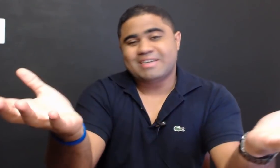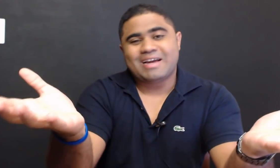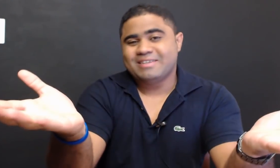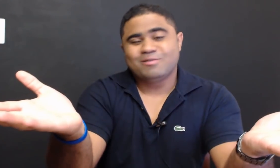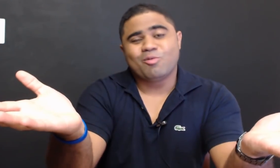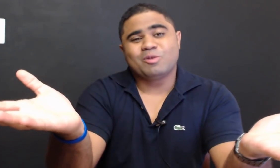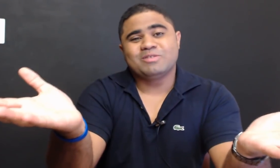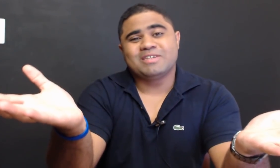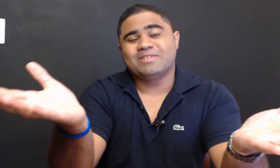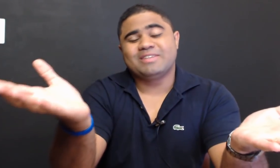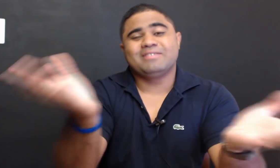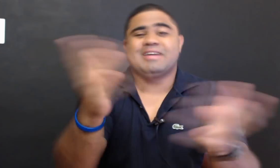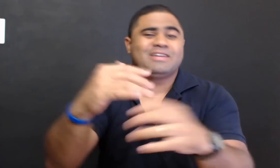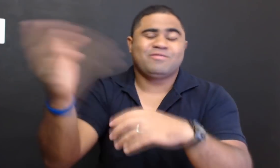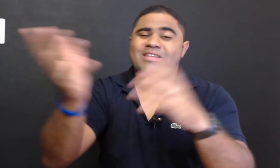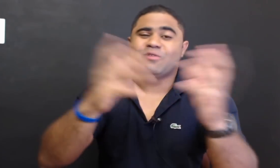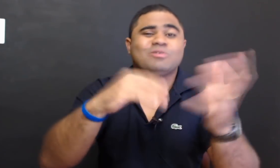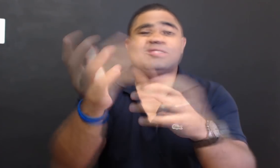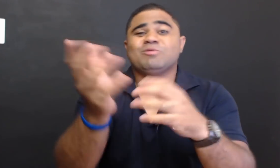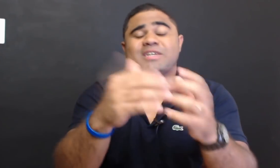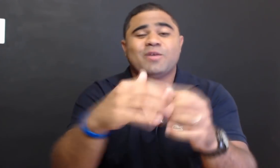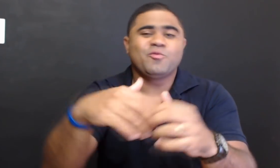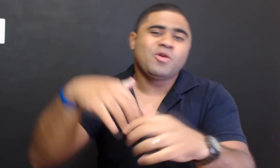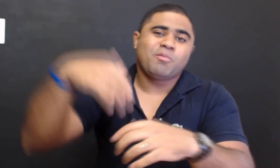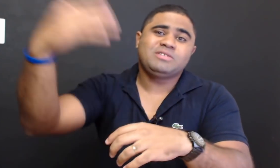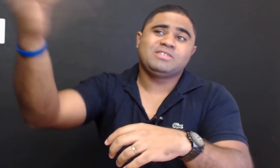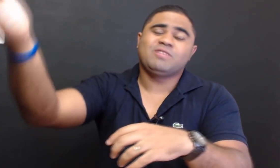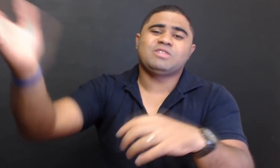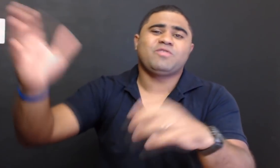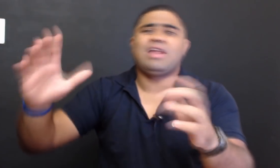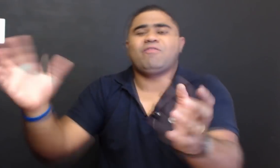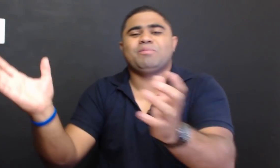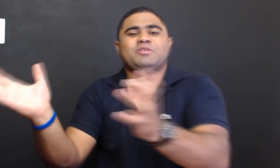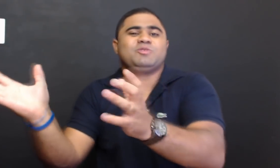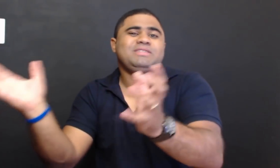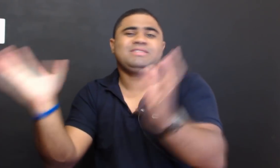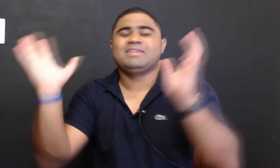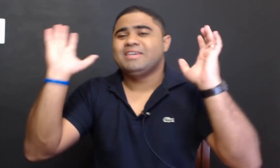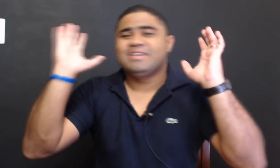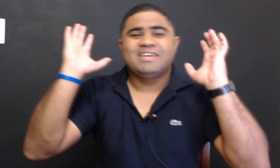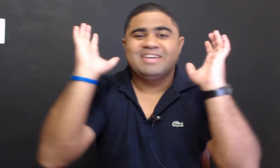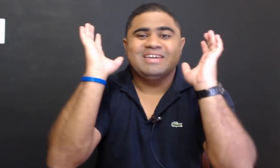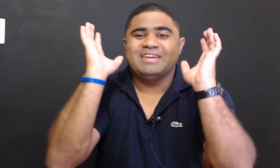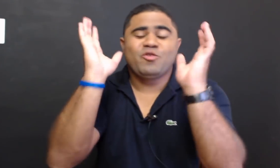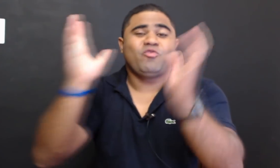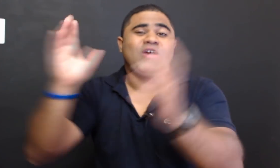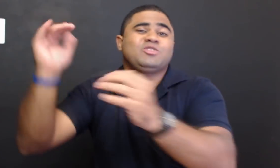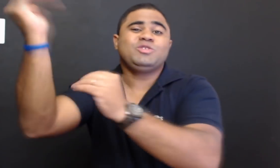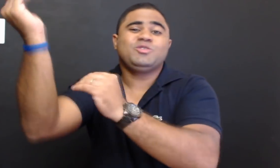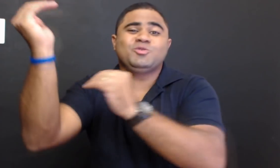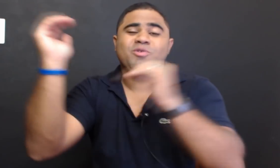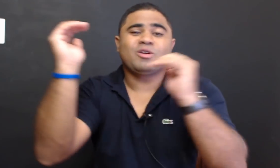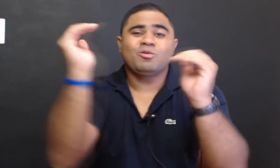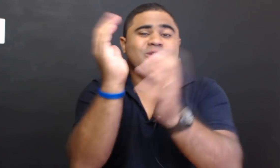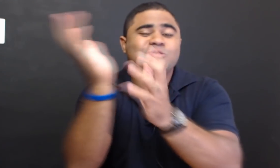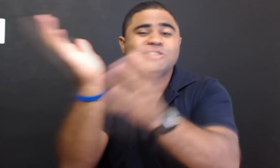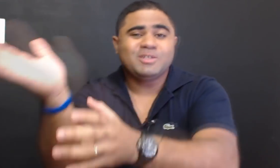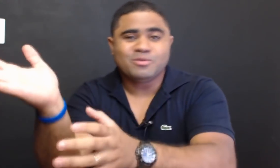aí, como eu estou dizendo, né, aí vai da condição de cada um. Pode ser que você fale, Fabrício, mas eu faço isso porque eu não tenho dinheiro.